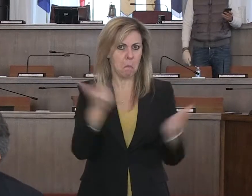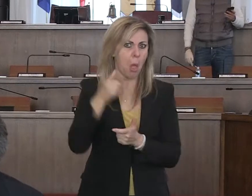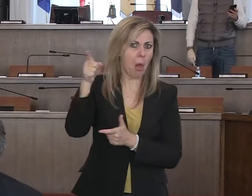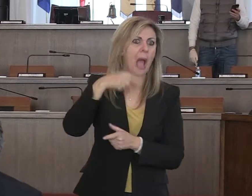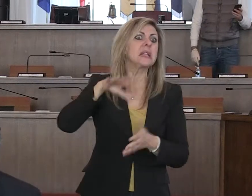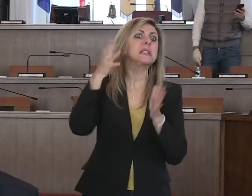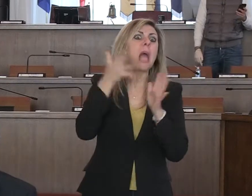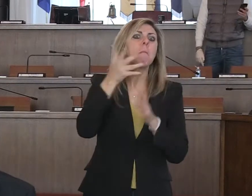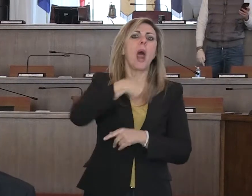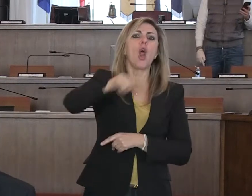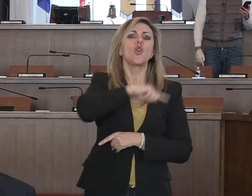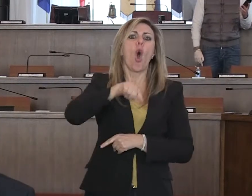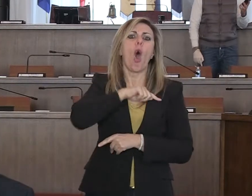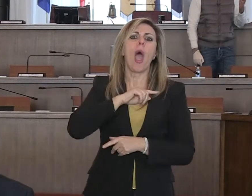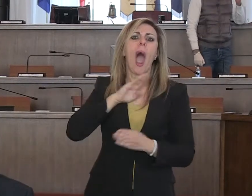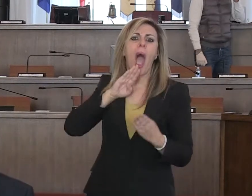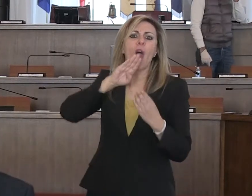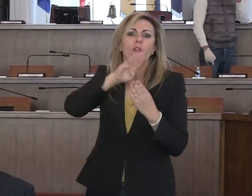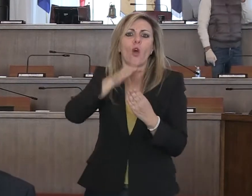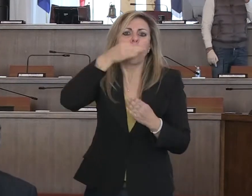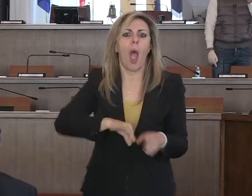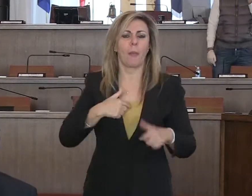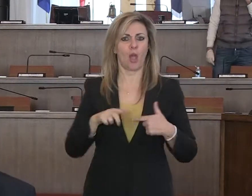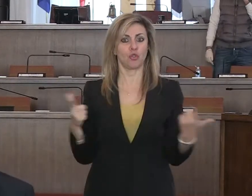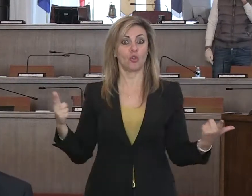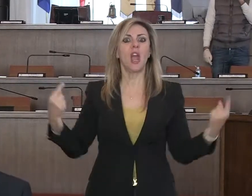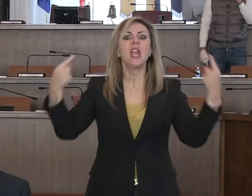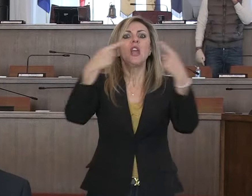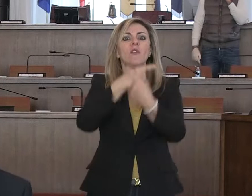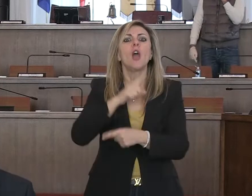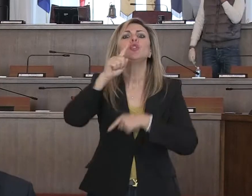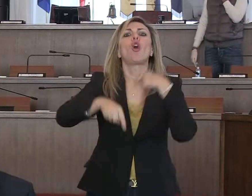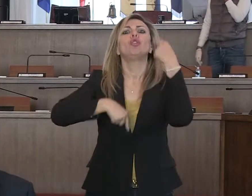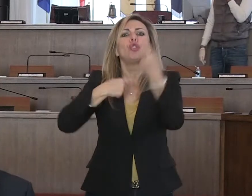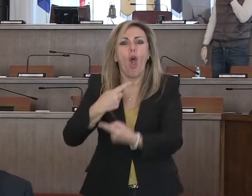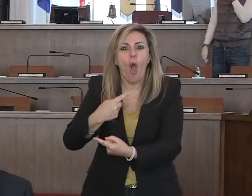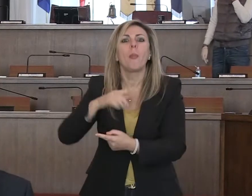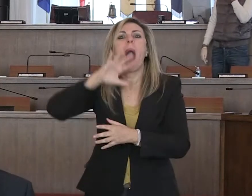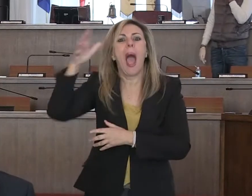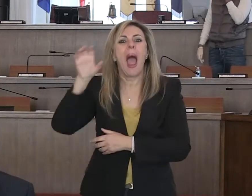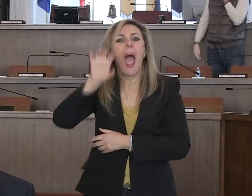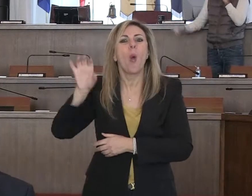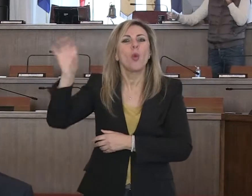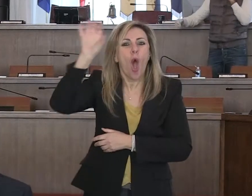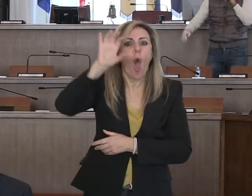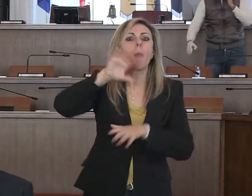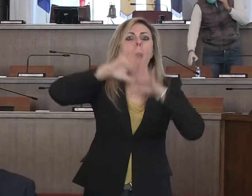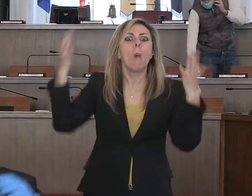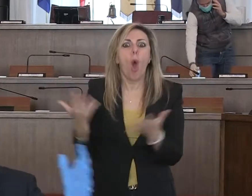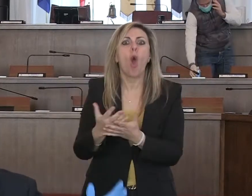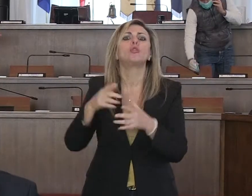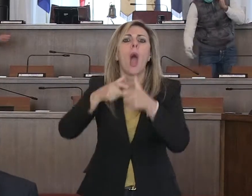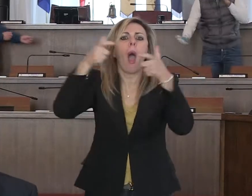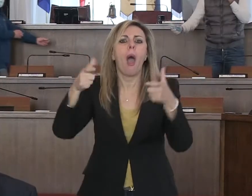noi non fossimo stati capaci di affrontare il problema. Poi, uno dopo l'altro, ogni paese sta chiudendo voli, confini, abbiamo